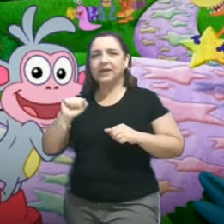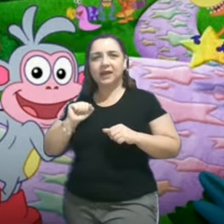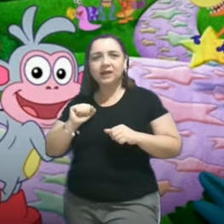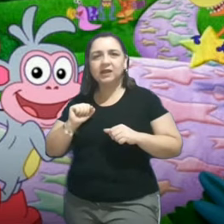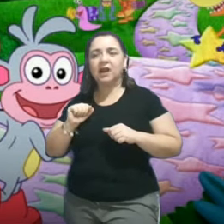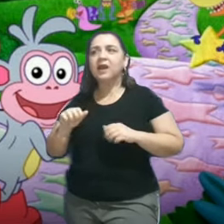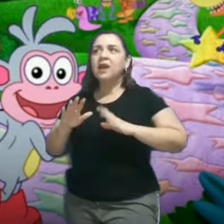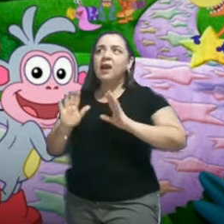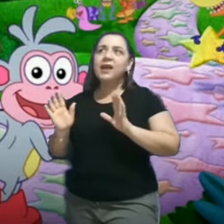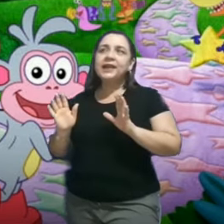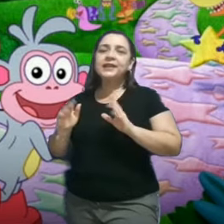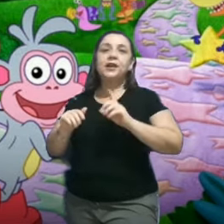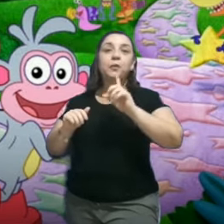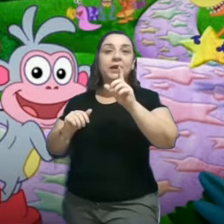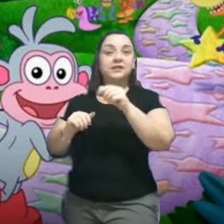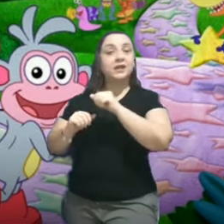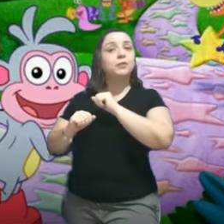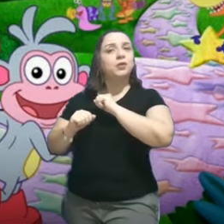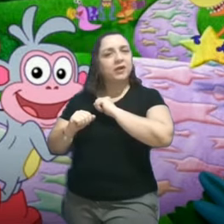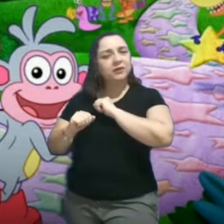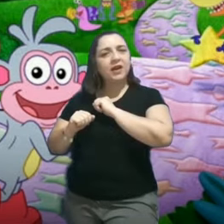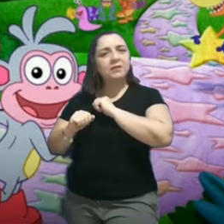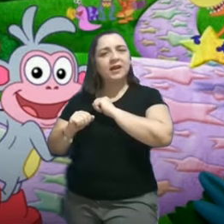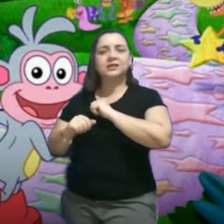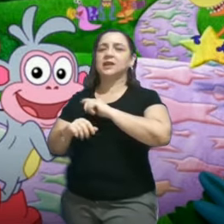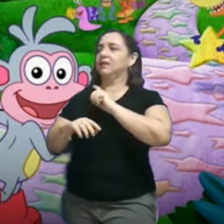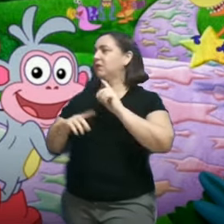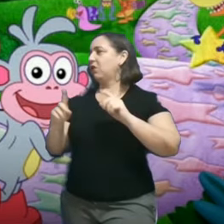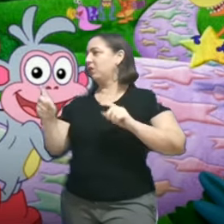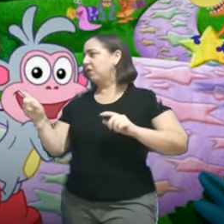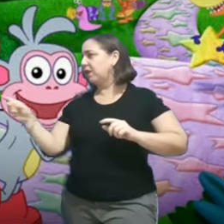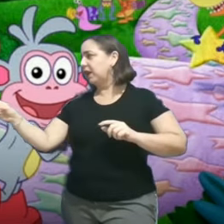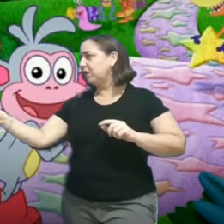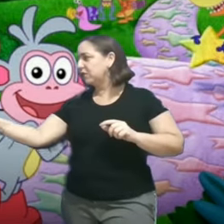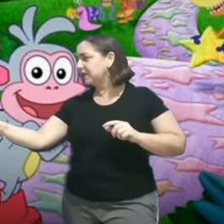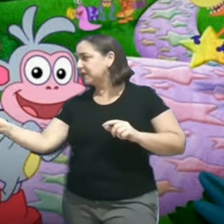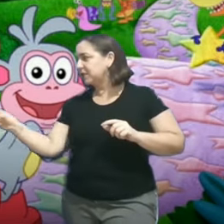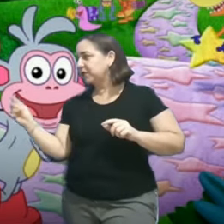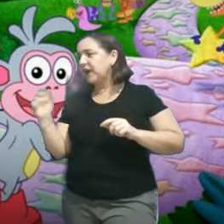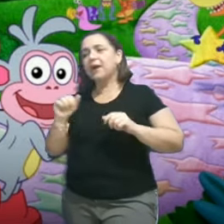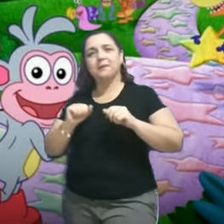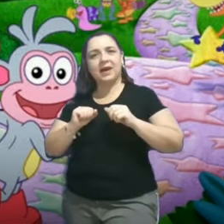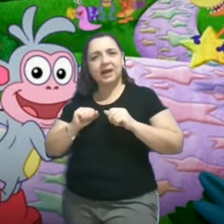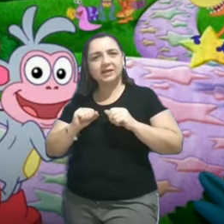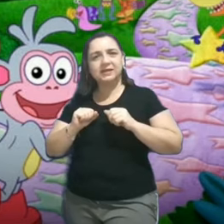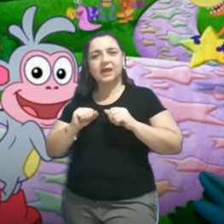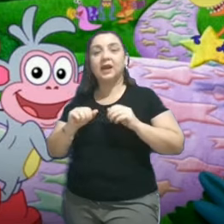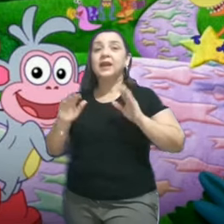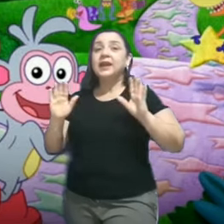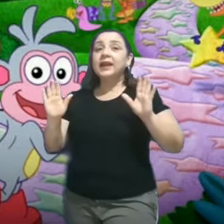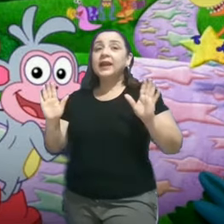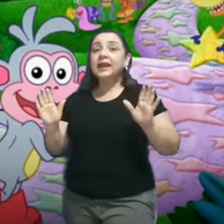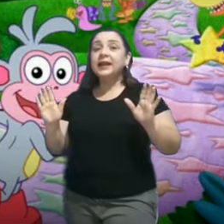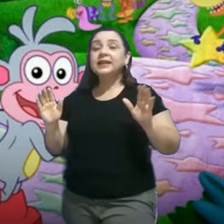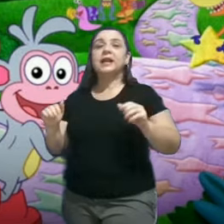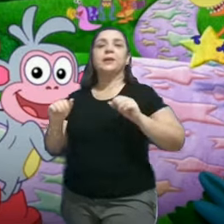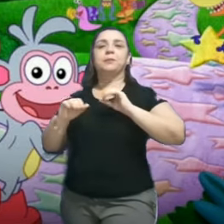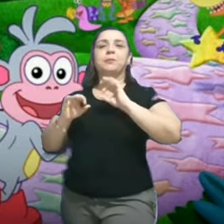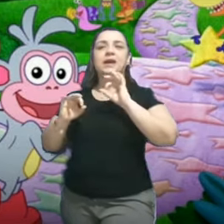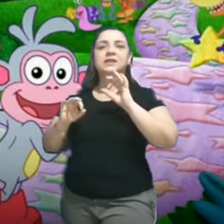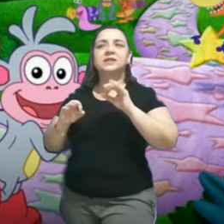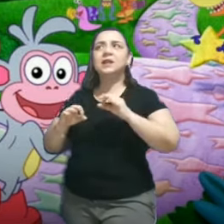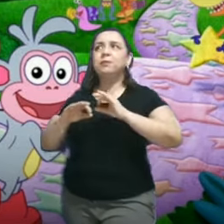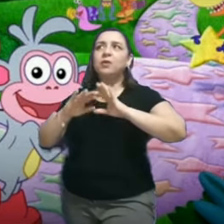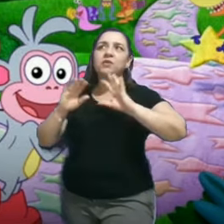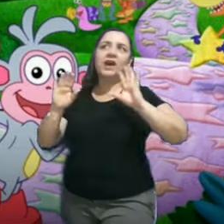lá, padaria. Eita, eu passei por uma farmácia, coloca lá o nomezinho, farmácia. Eita,